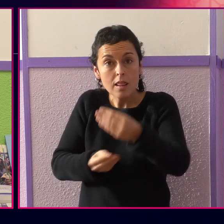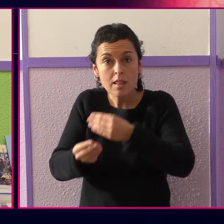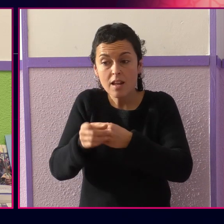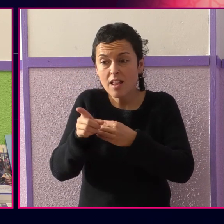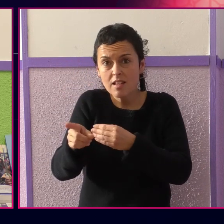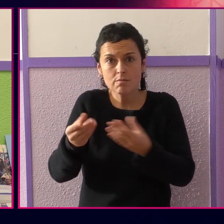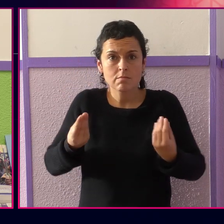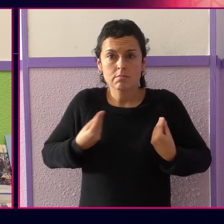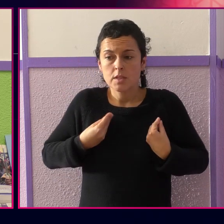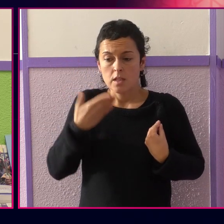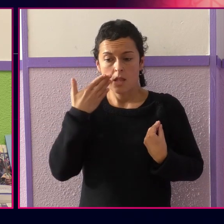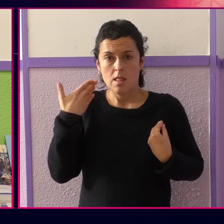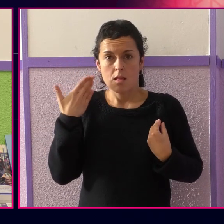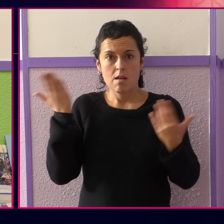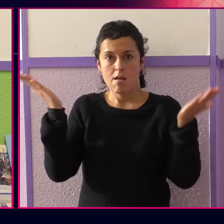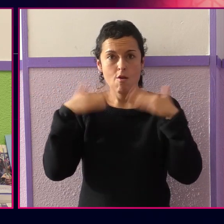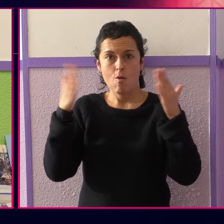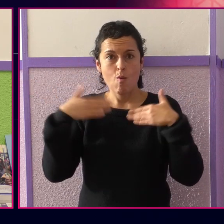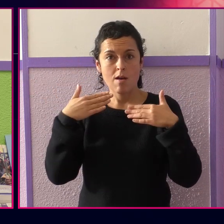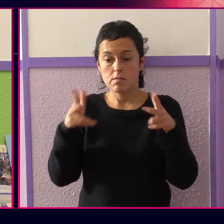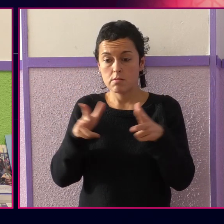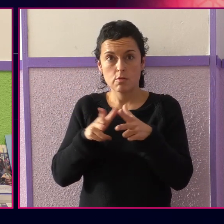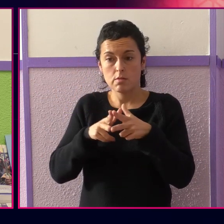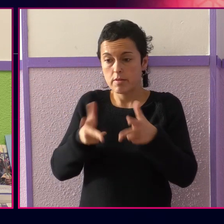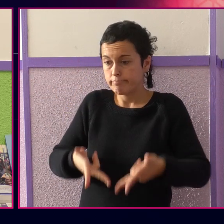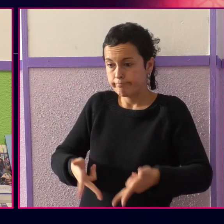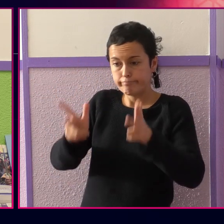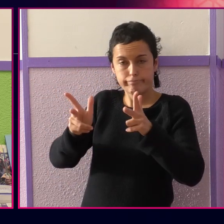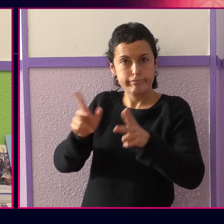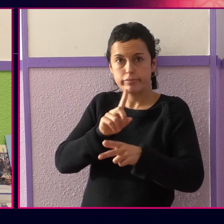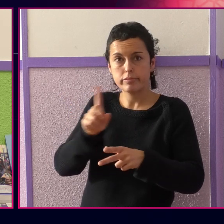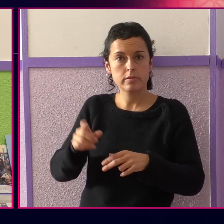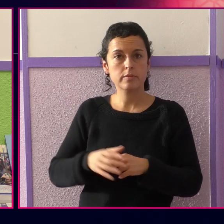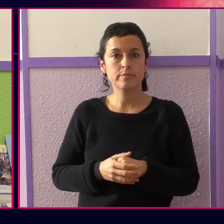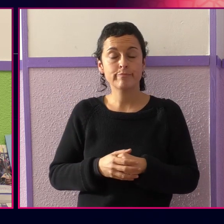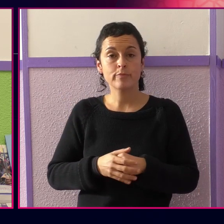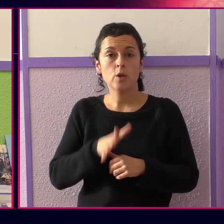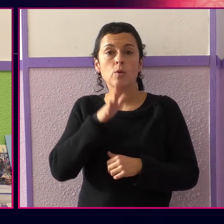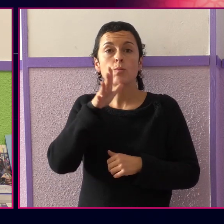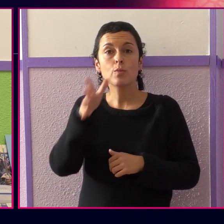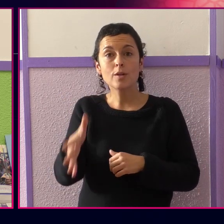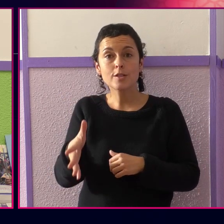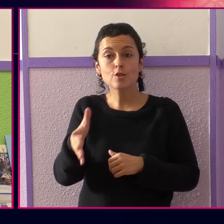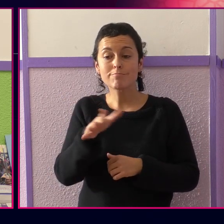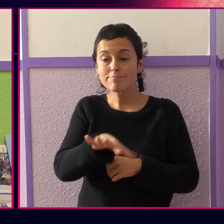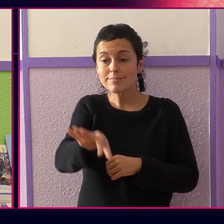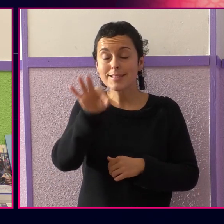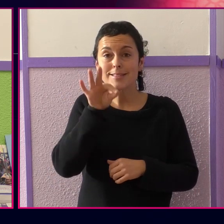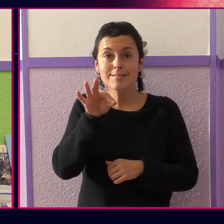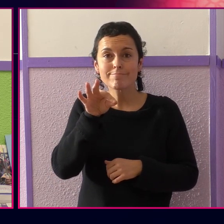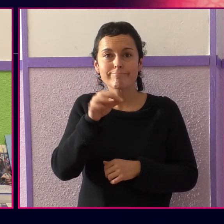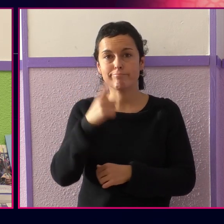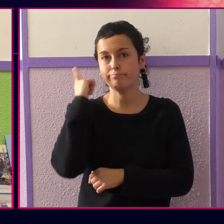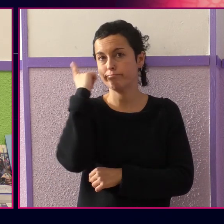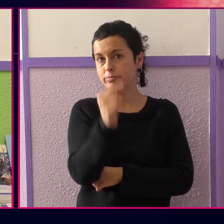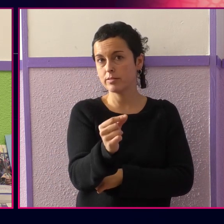jaio den lurraldean bizitxadu ina izateko gutxieneko aukerarik ez dagoen mundu batean jende